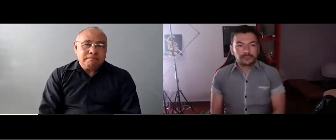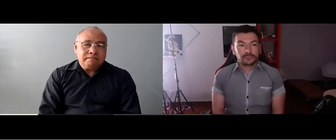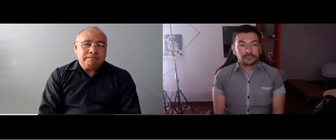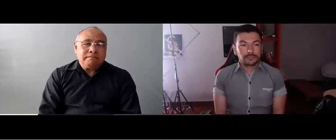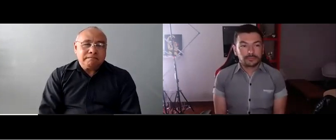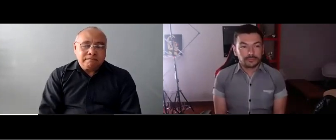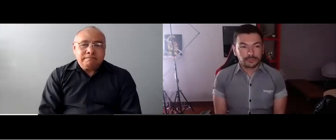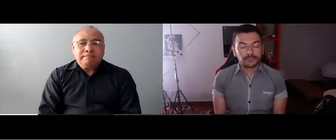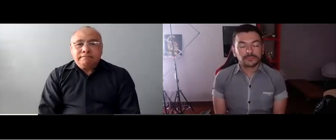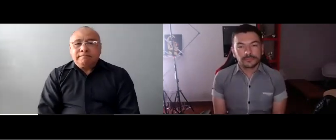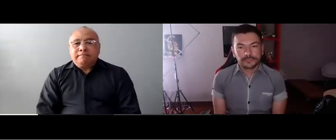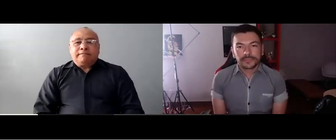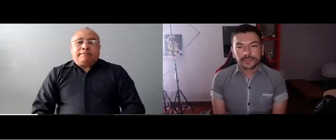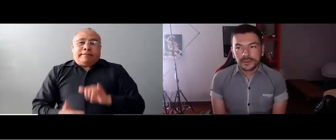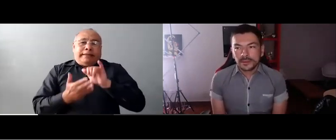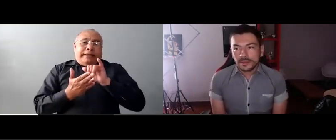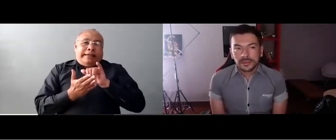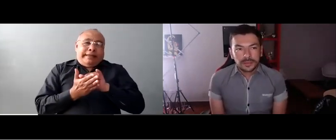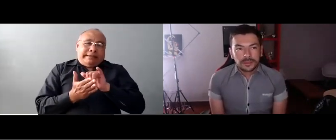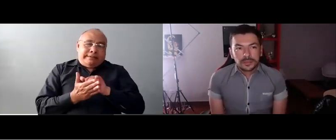continuamente en estas mesas de trabajo.